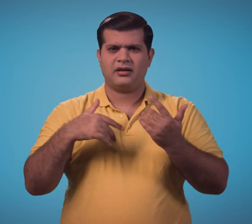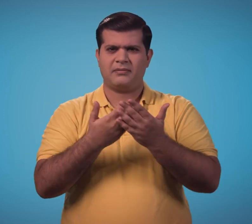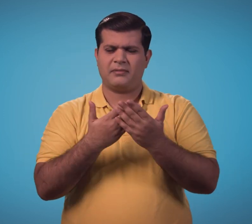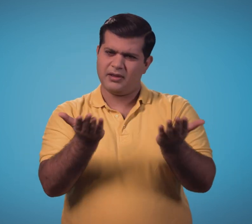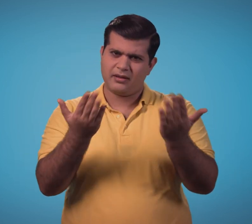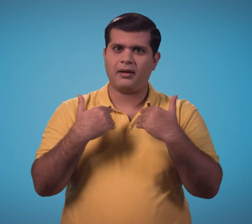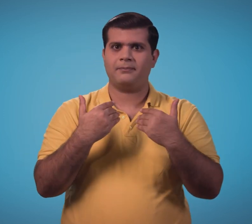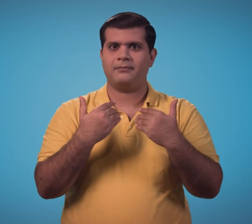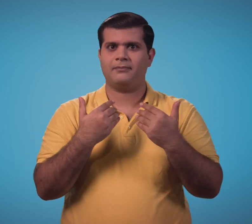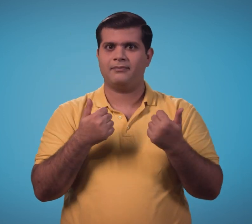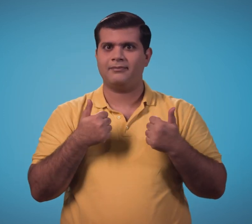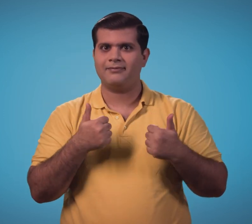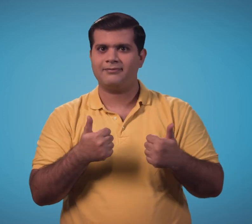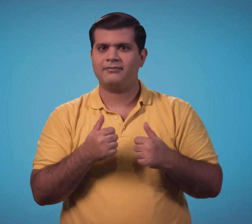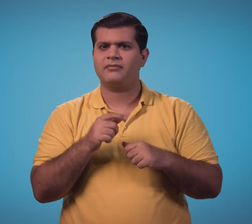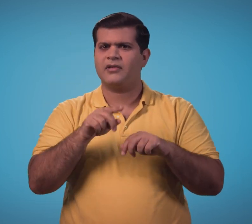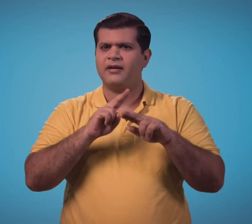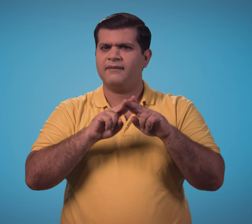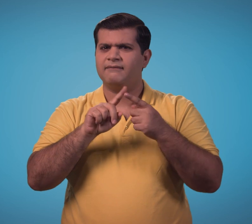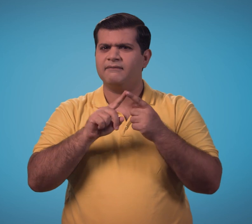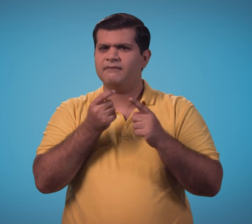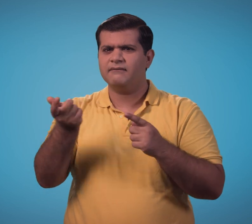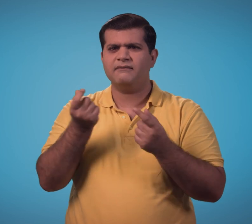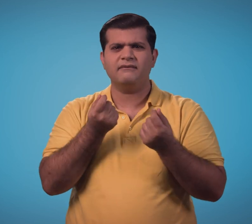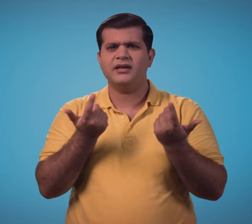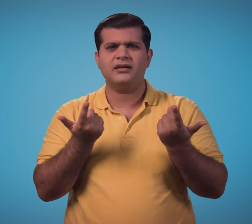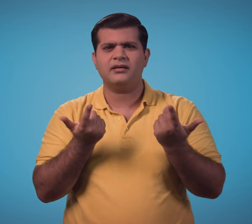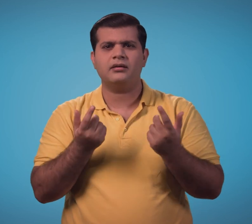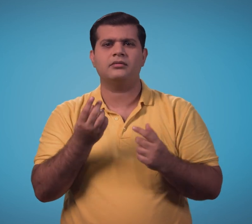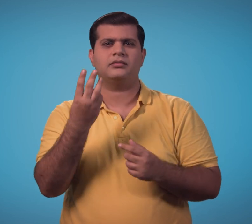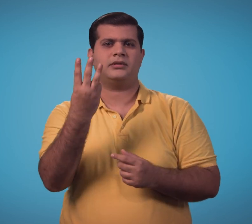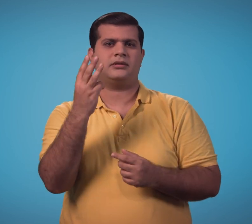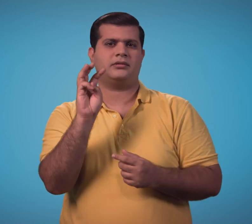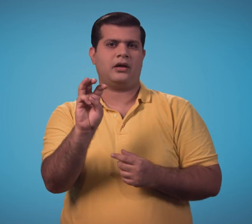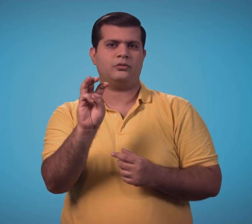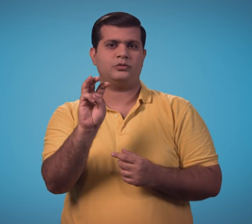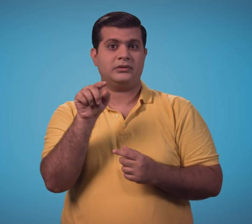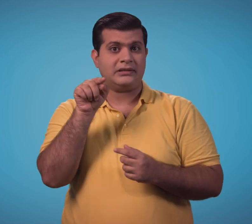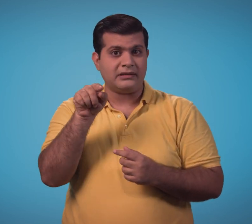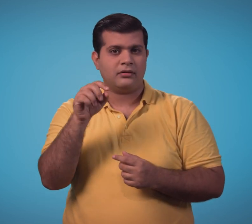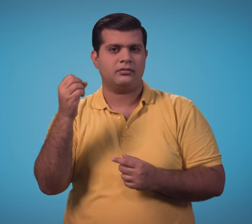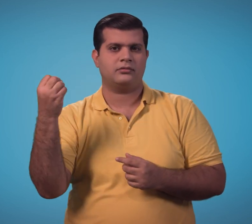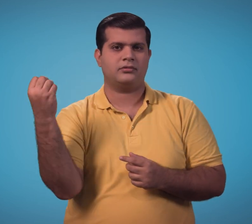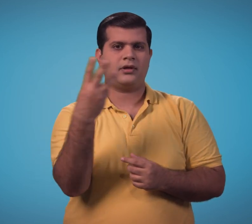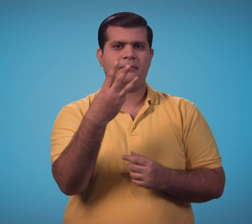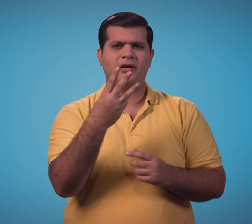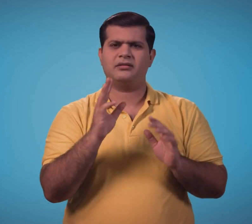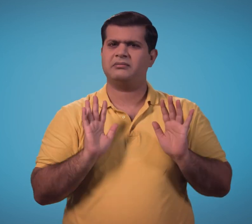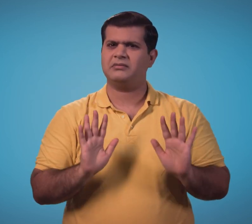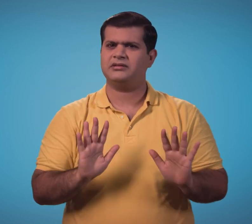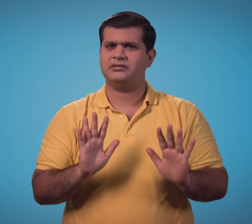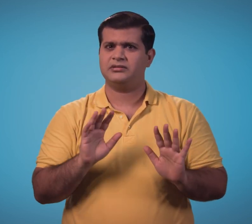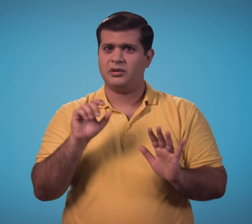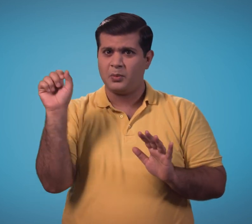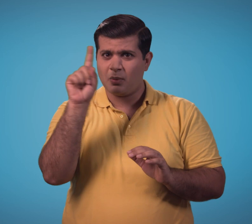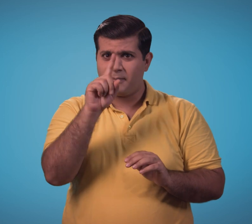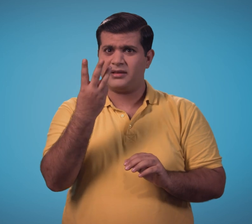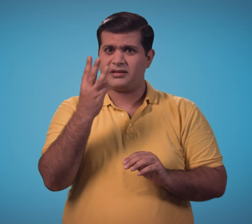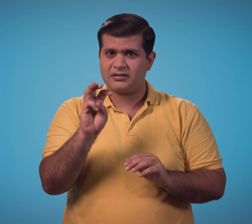हैं. अद्पुत. फीस तीन हजार रुपे है. यह तीन मेंने के लिए है. बस इतना ही. इसका मतलब यह नहीं कि एक